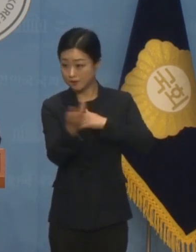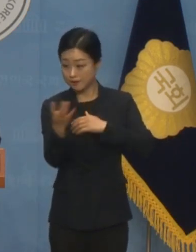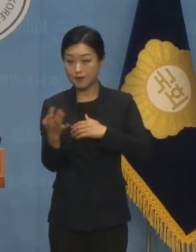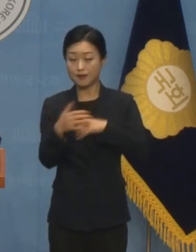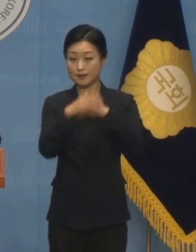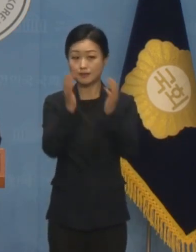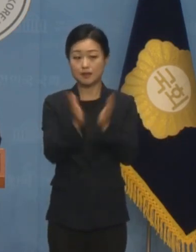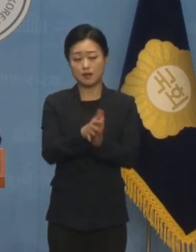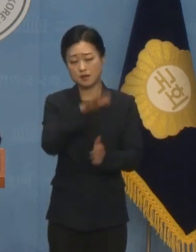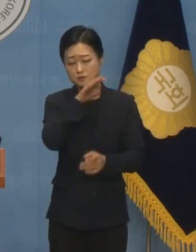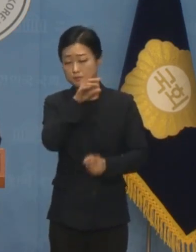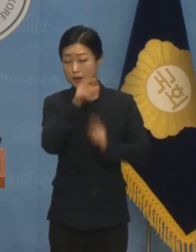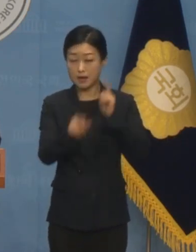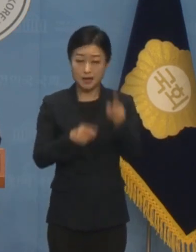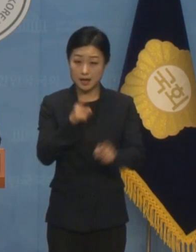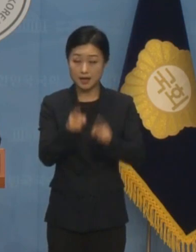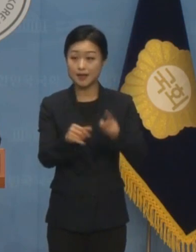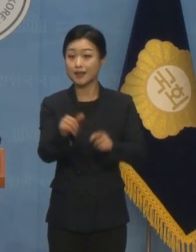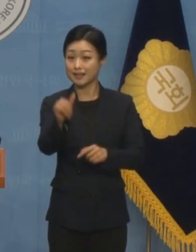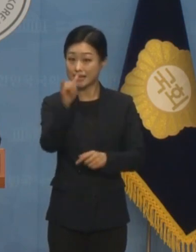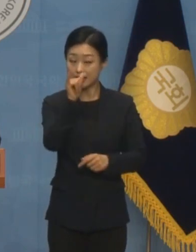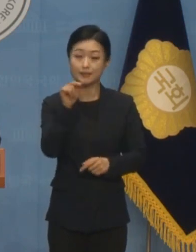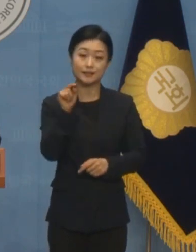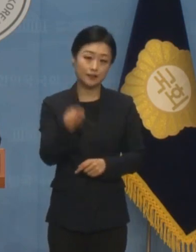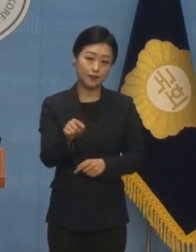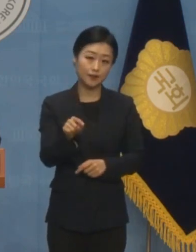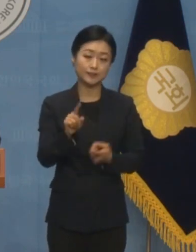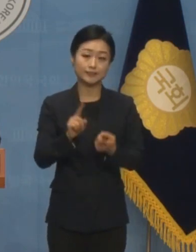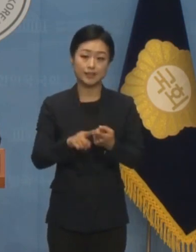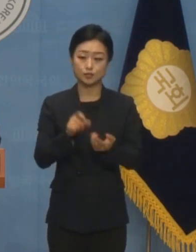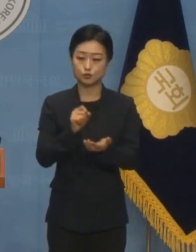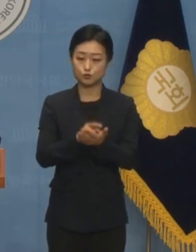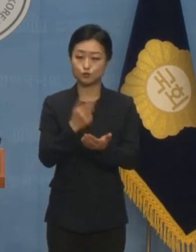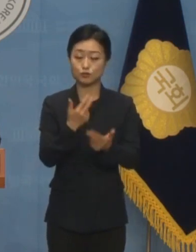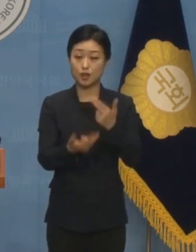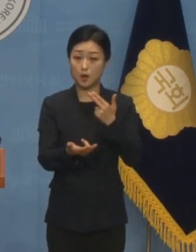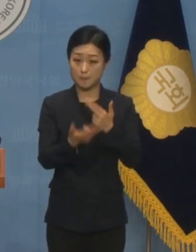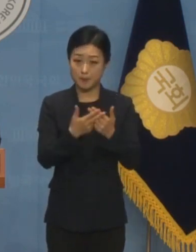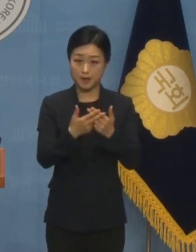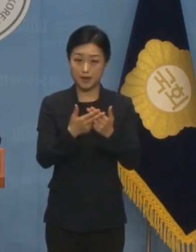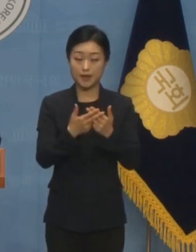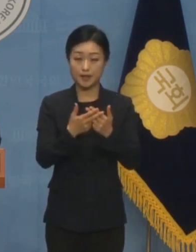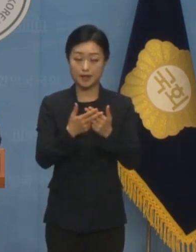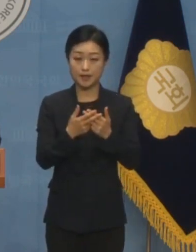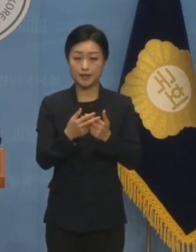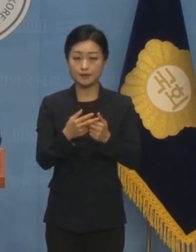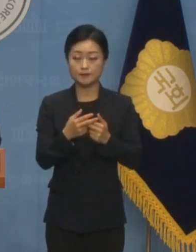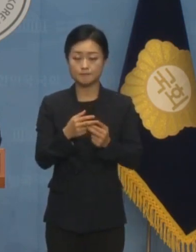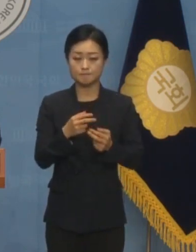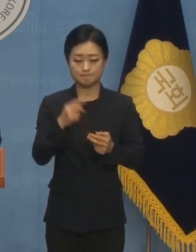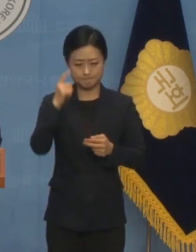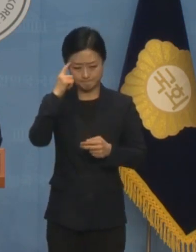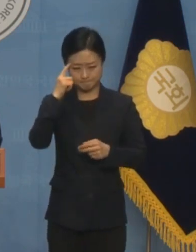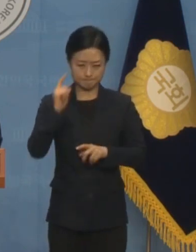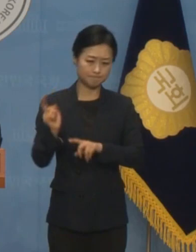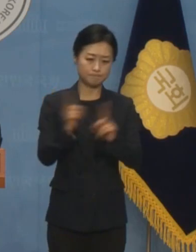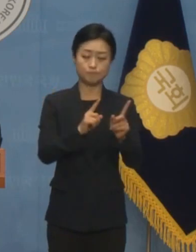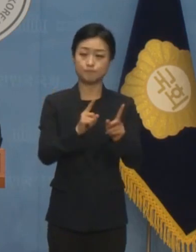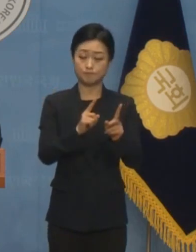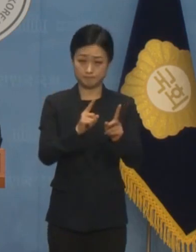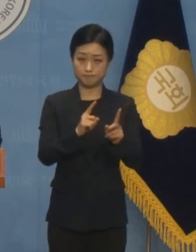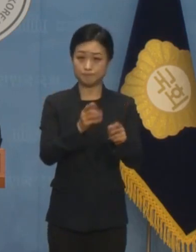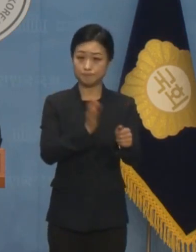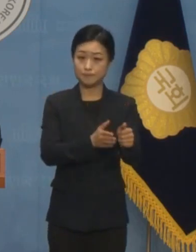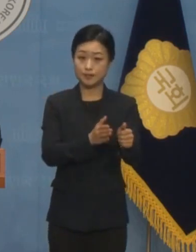나와서 쓴소리를 하고 있다는 점을 축구협회는 무겁게 받아들여야 할 것입니다 이번